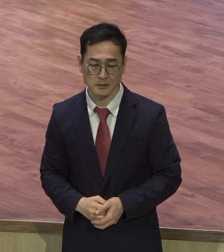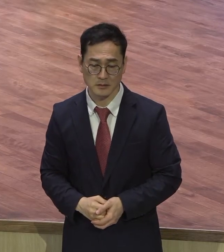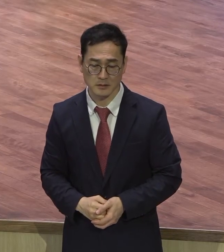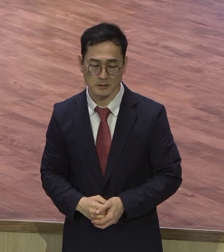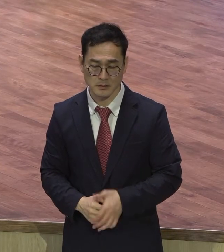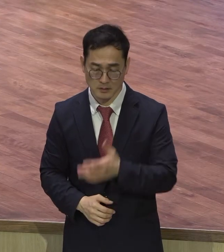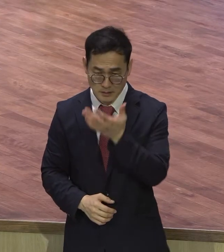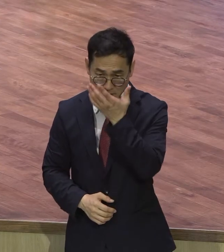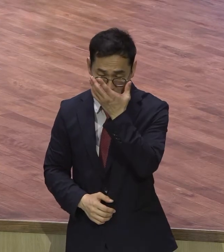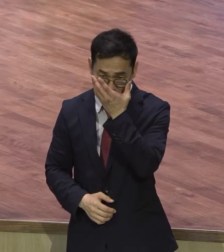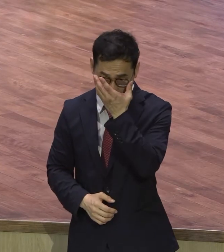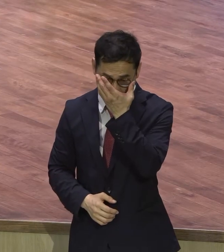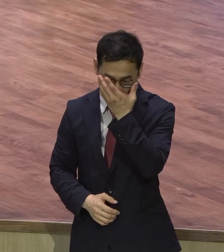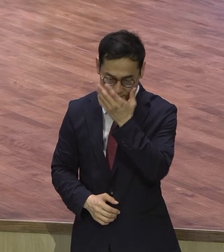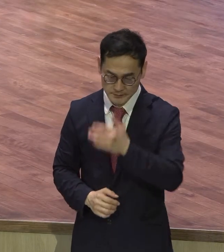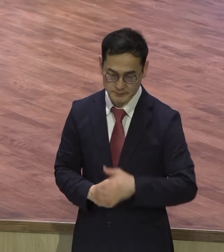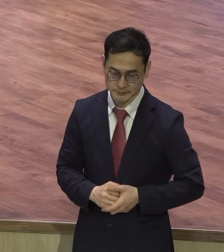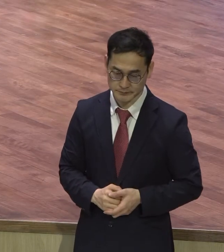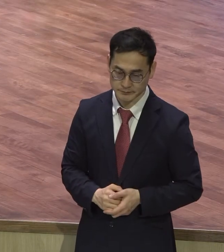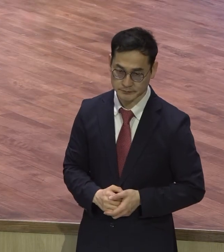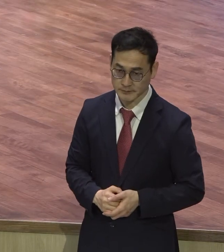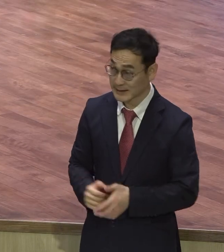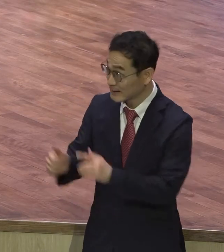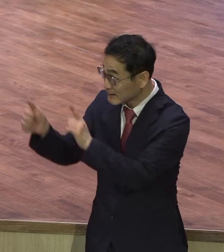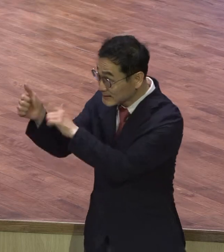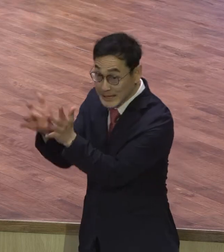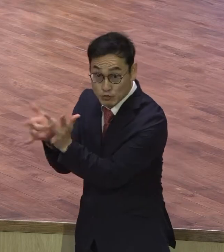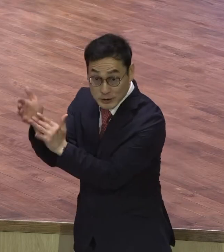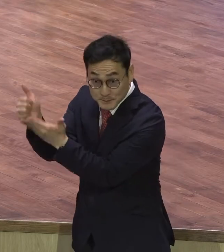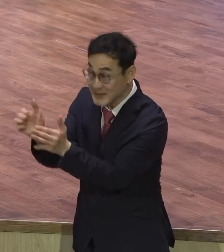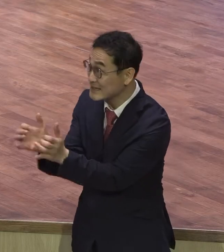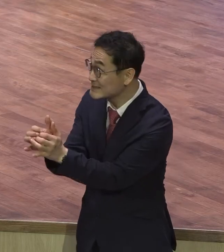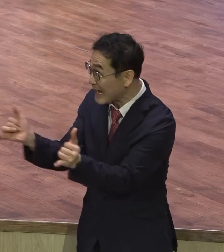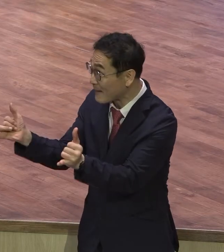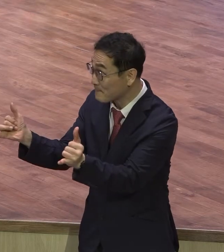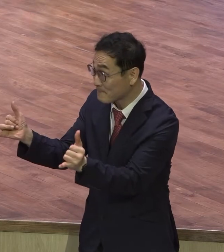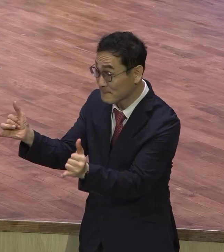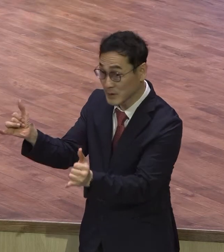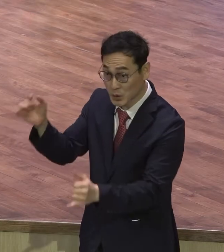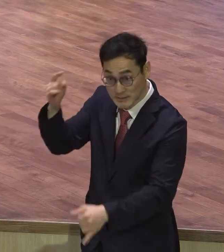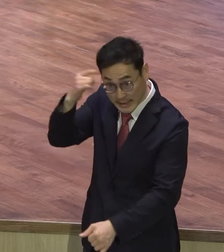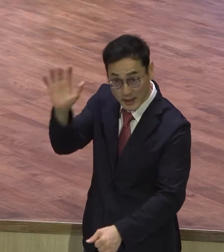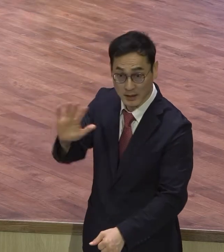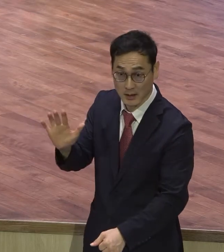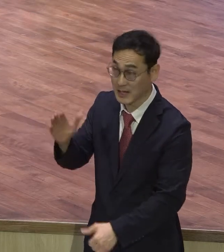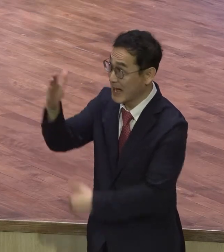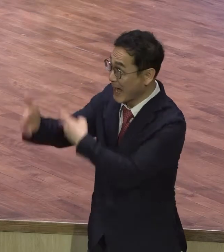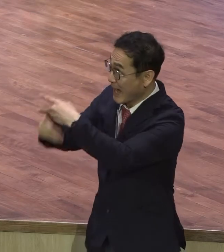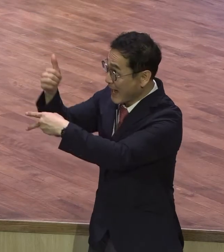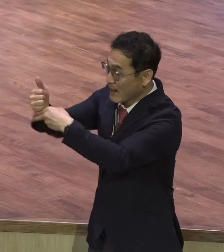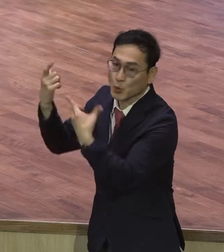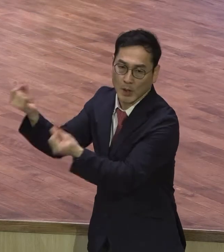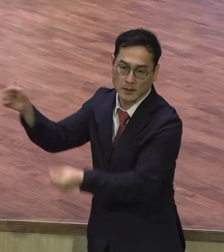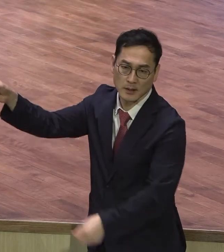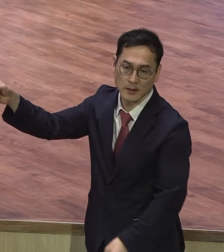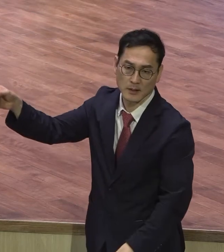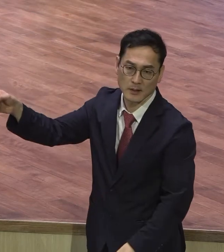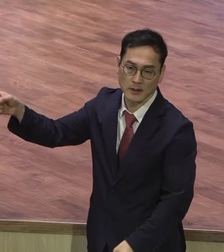수 있겠습니까? 예수님을 사람으로 본 게 아니에요. 이분은 신이다. 그저 말씀만 하시면 내 하인이 낫게 나이다.